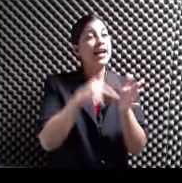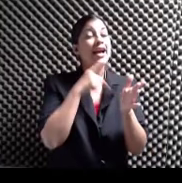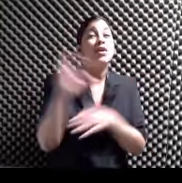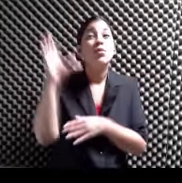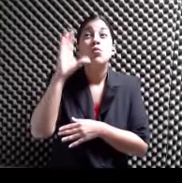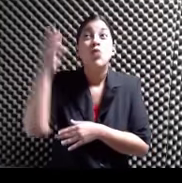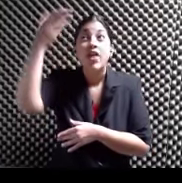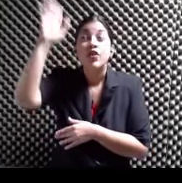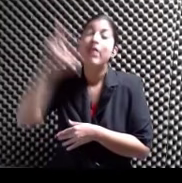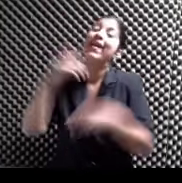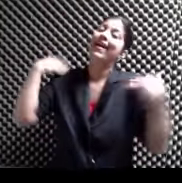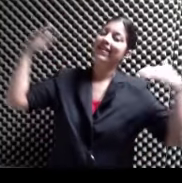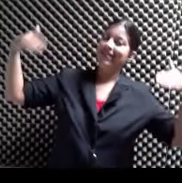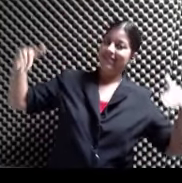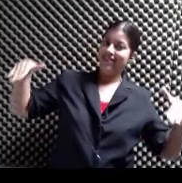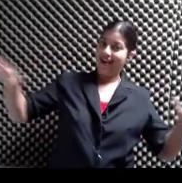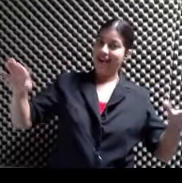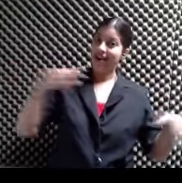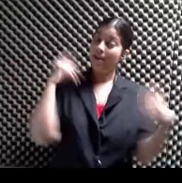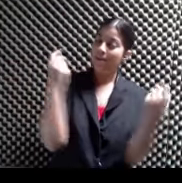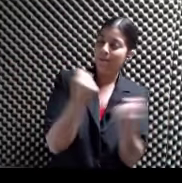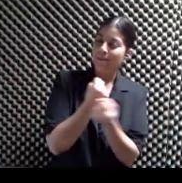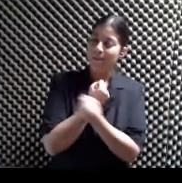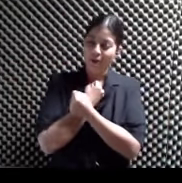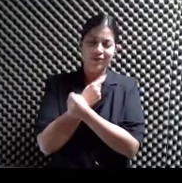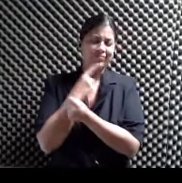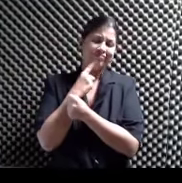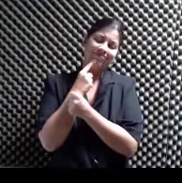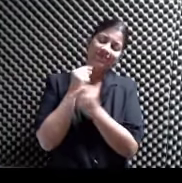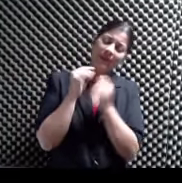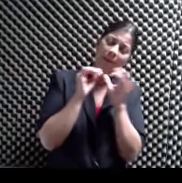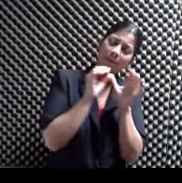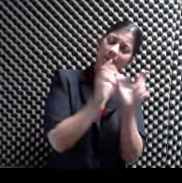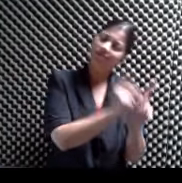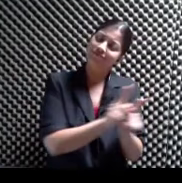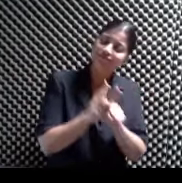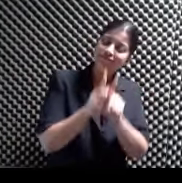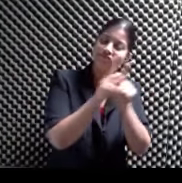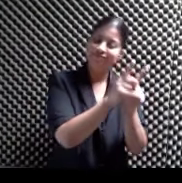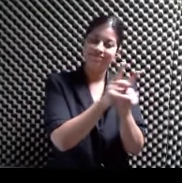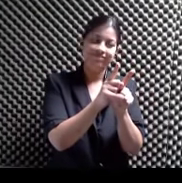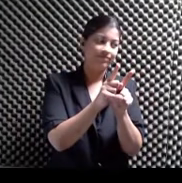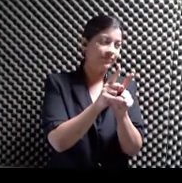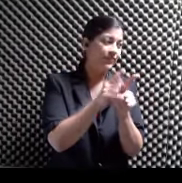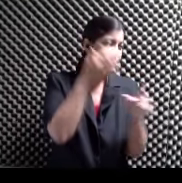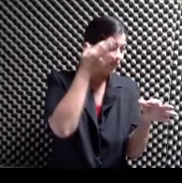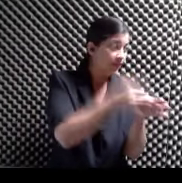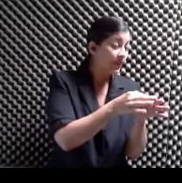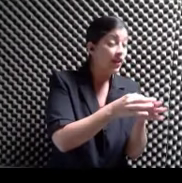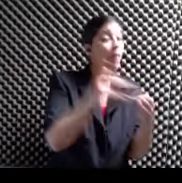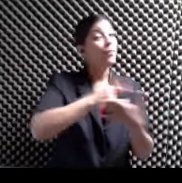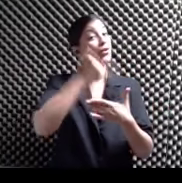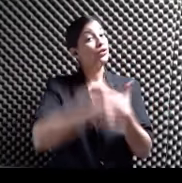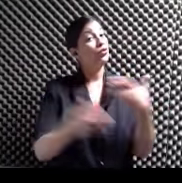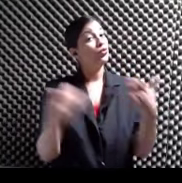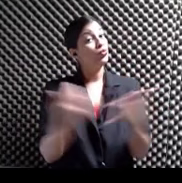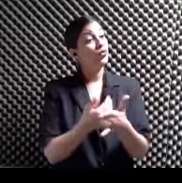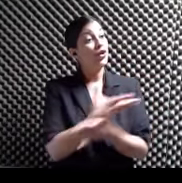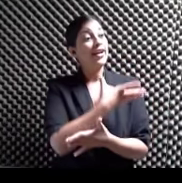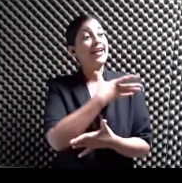De pareja De familia De amigos Universal Incondicional Los nuevos proyectos Y las finanzas Que viva Chamuel Hay